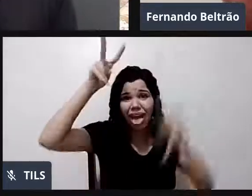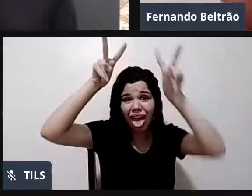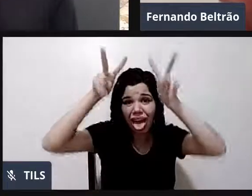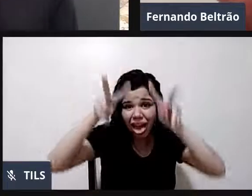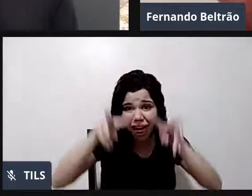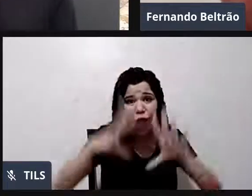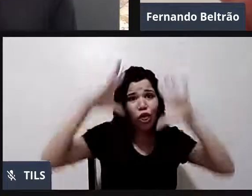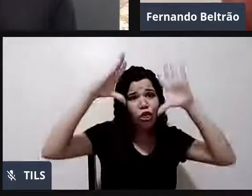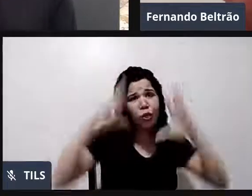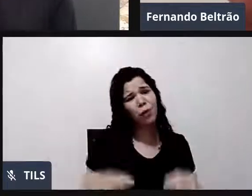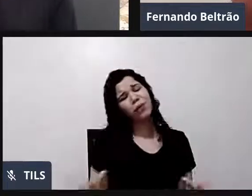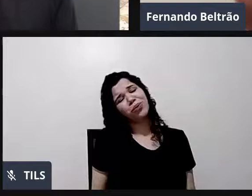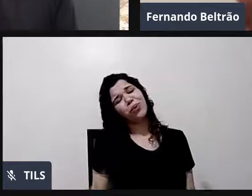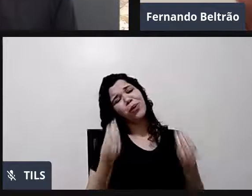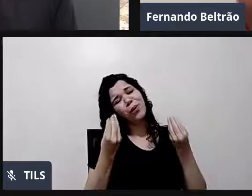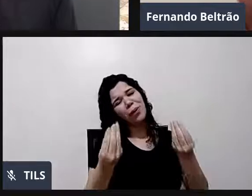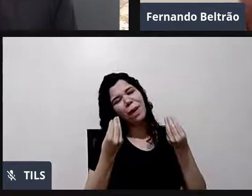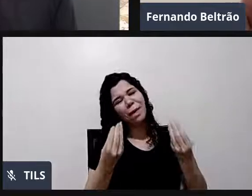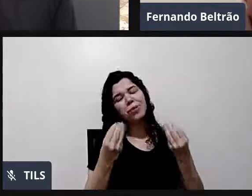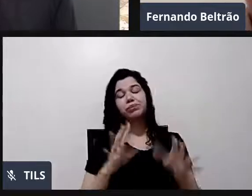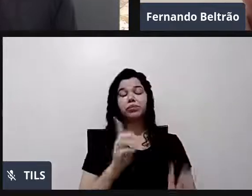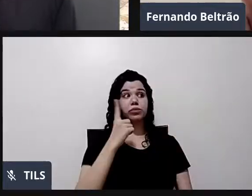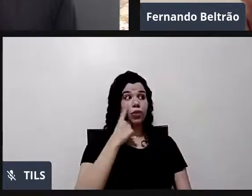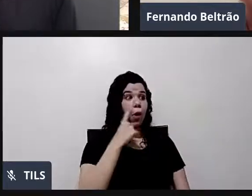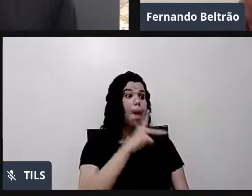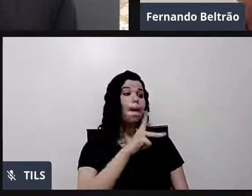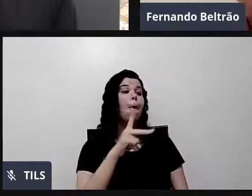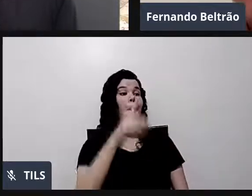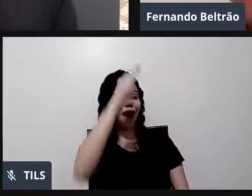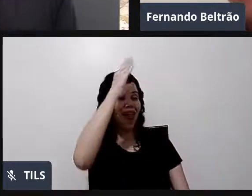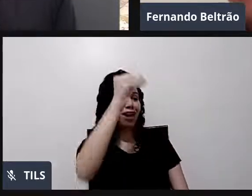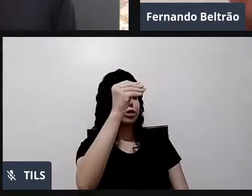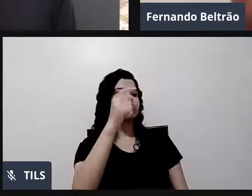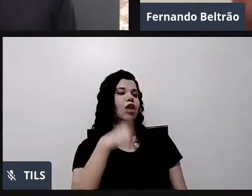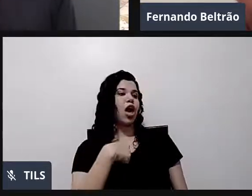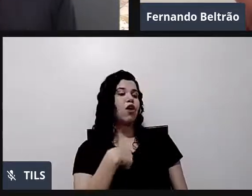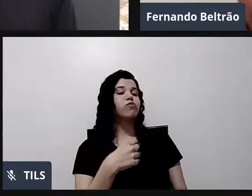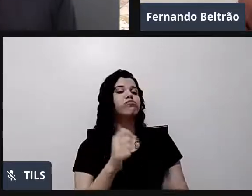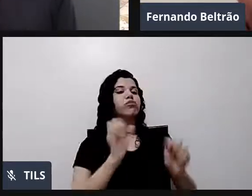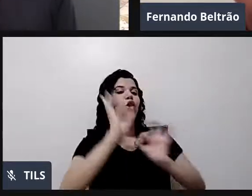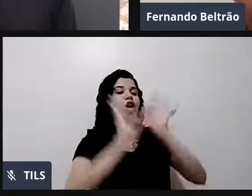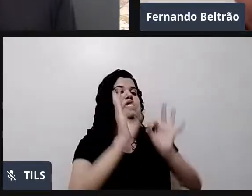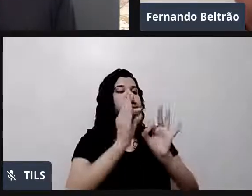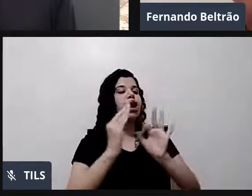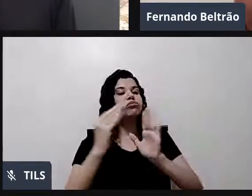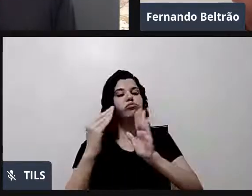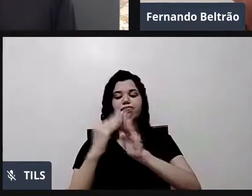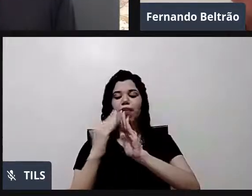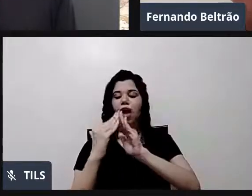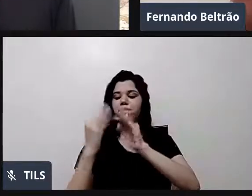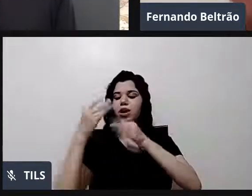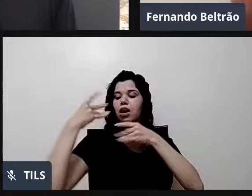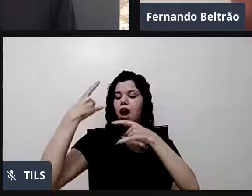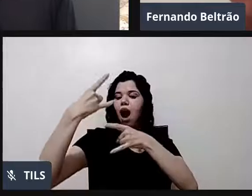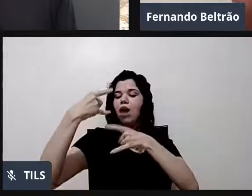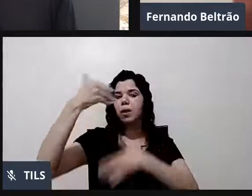preparado, Carlinhos, eu estava preparado para fazer isso aqui da minha casa. Veja bem. Eu estou agora em